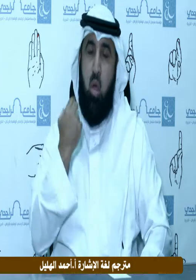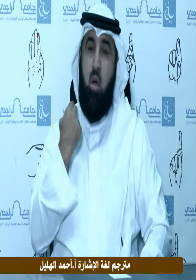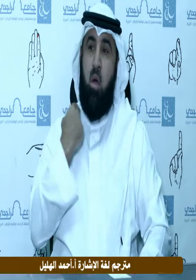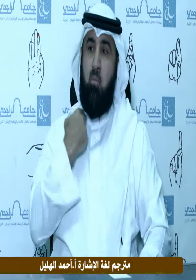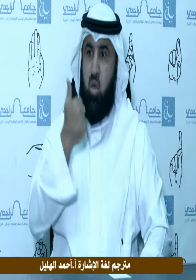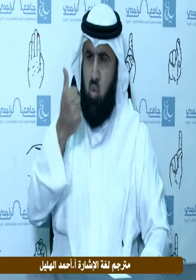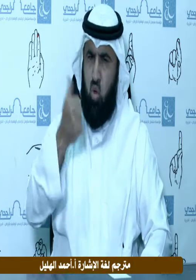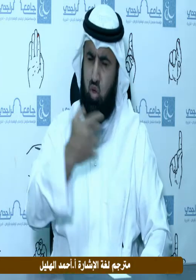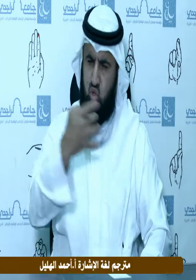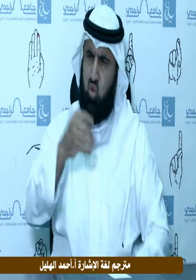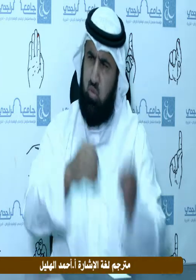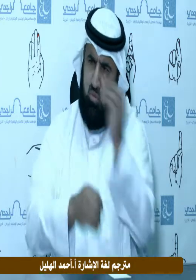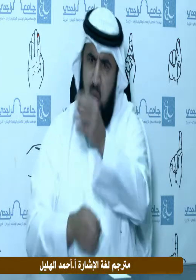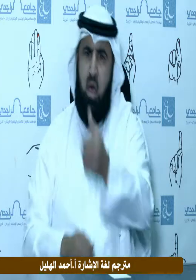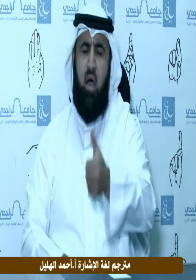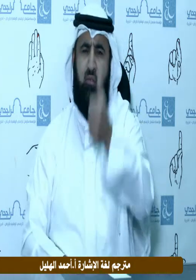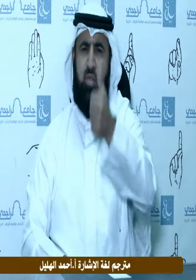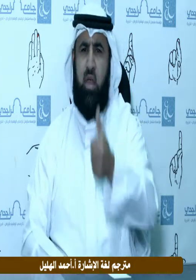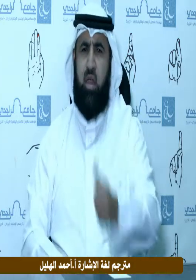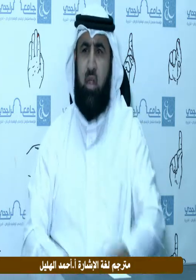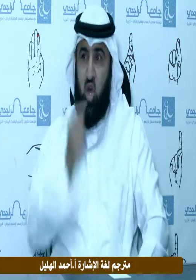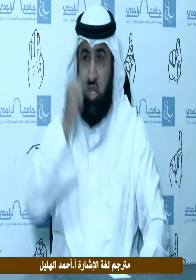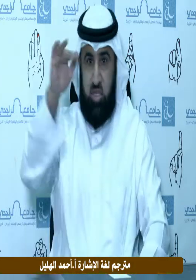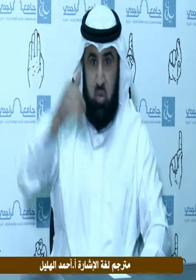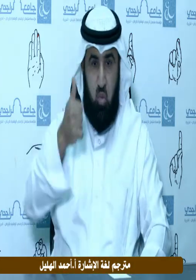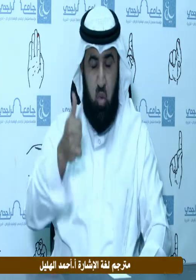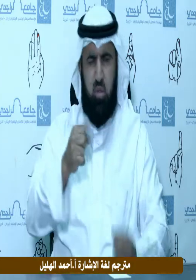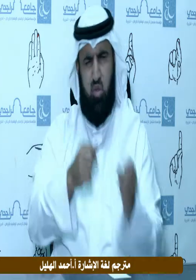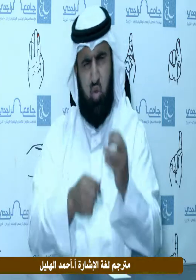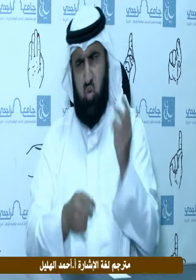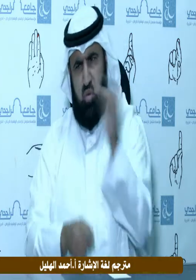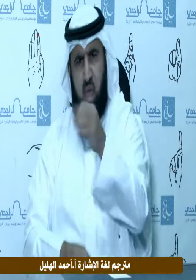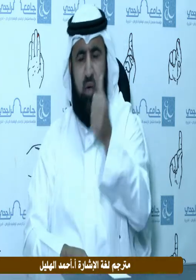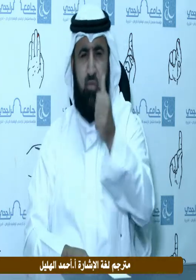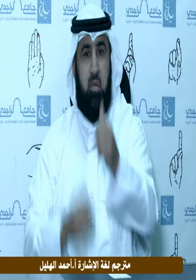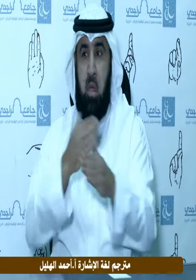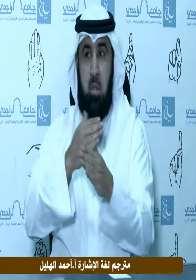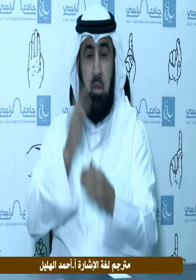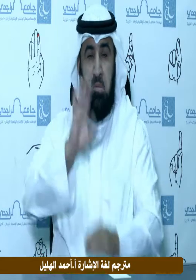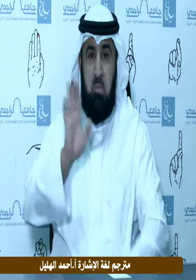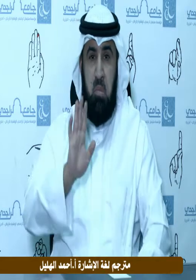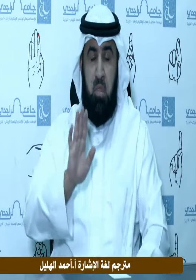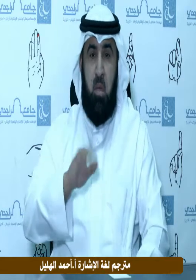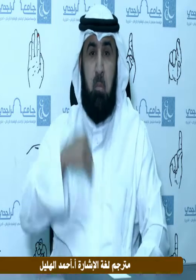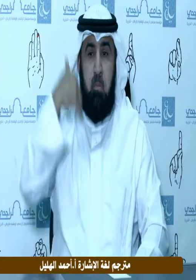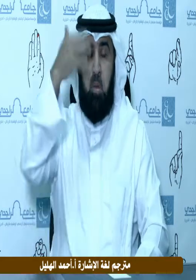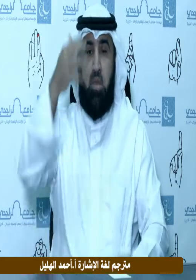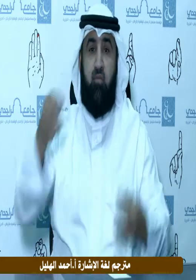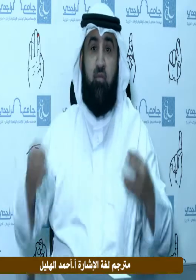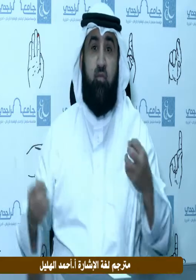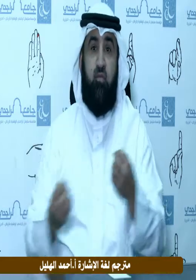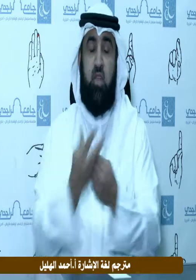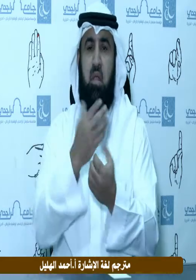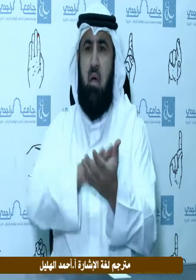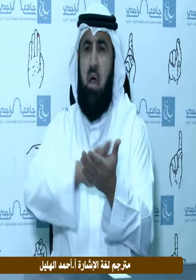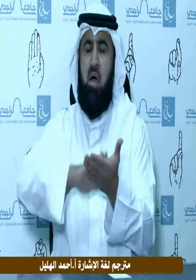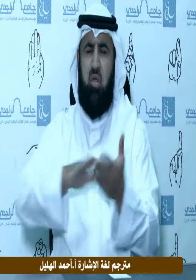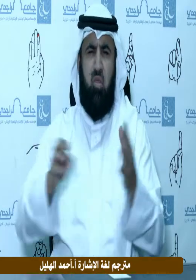فزوجوه فزوجوه إلا تفعلوتكم فتنة في الأرض وفساد كبير